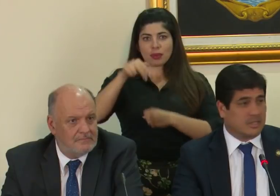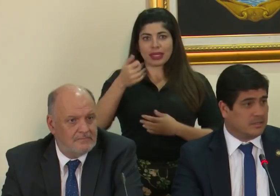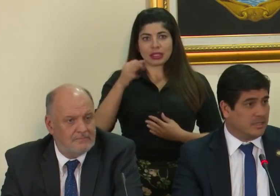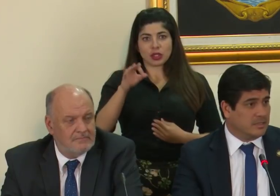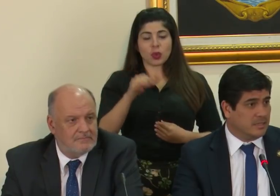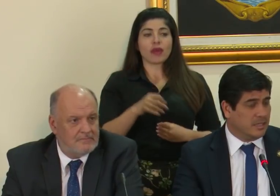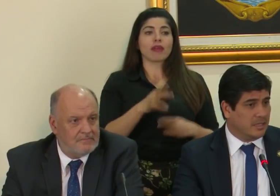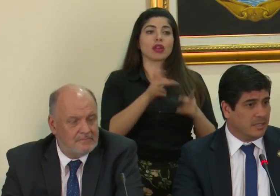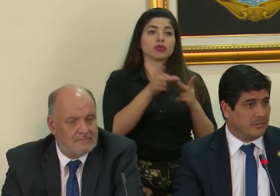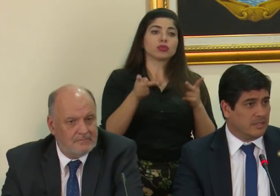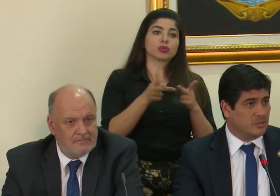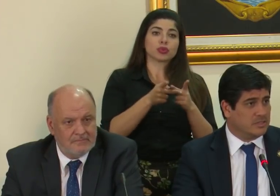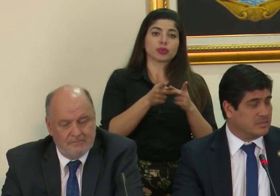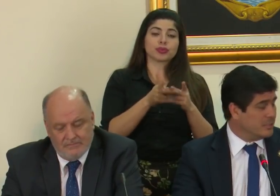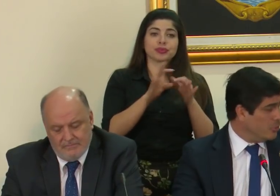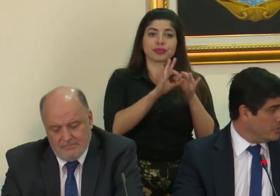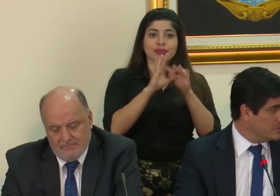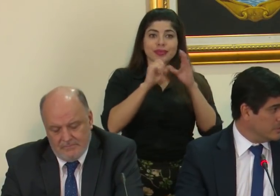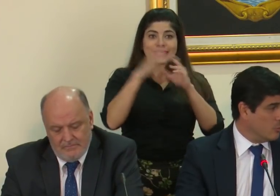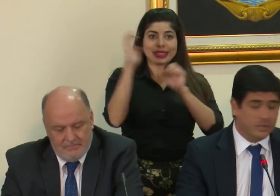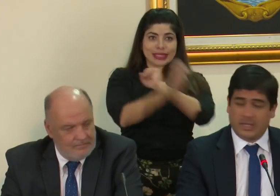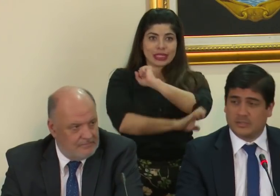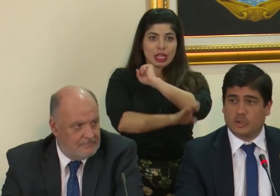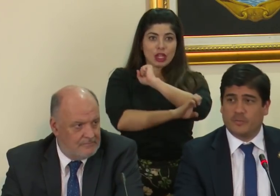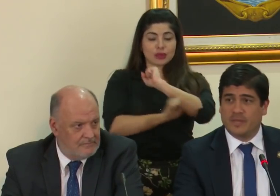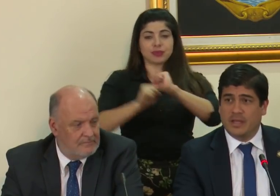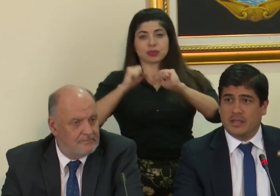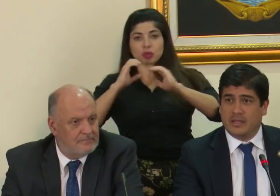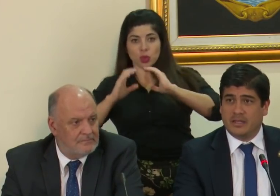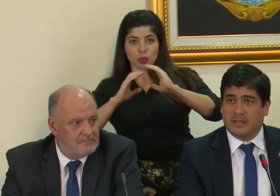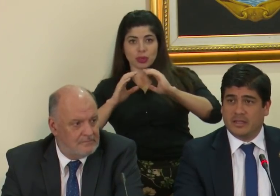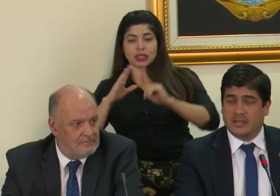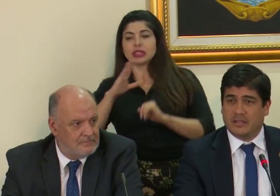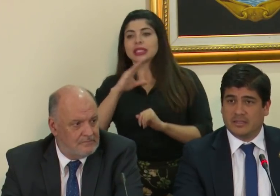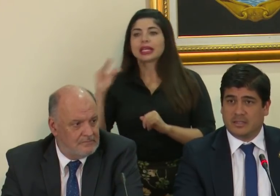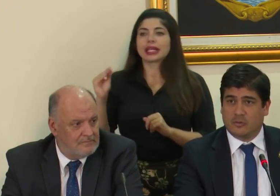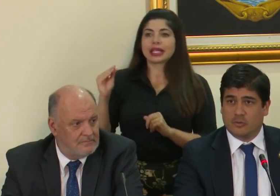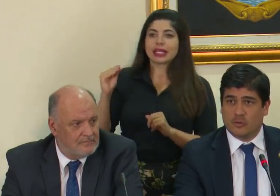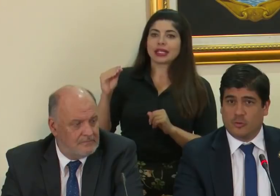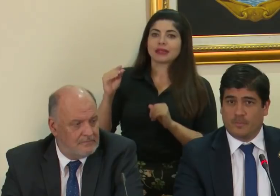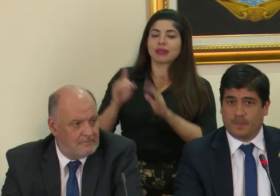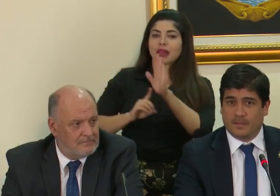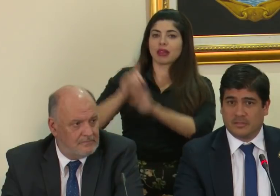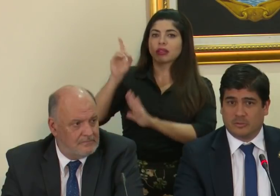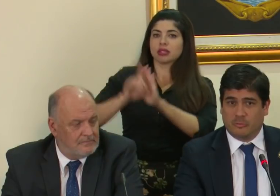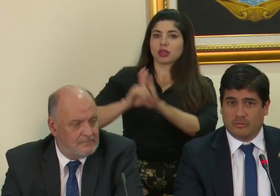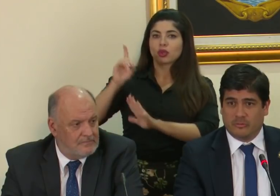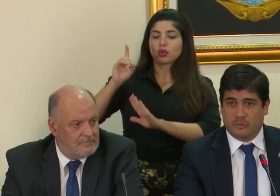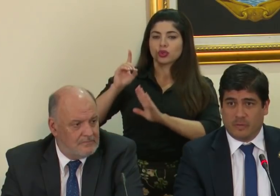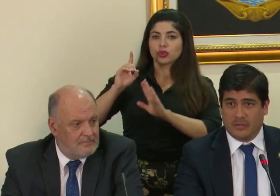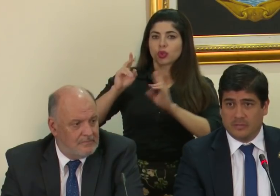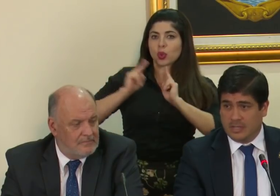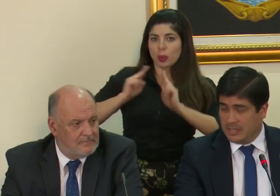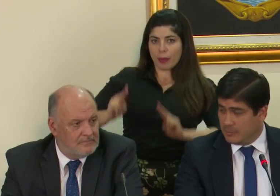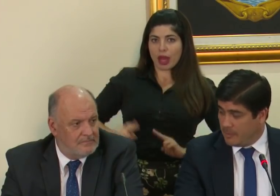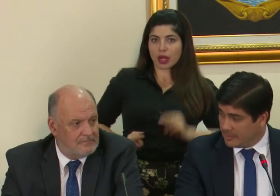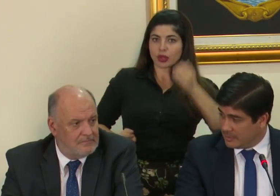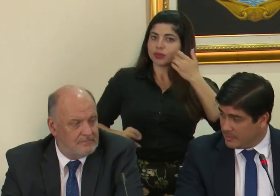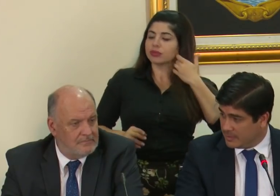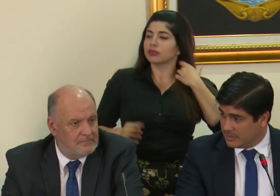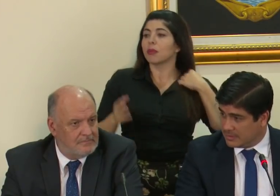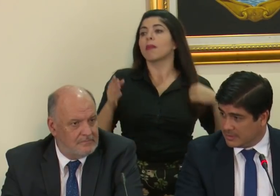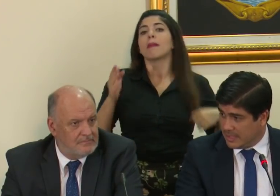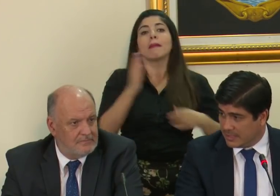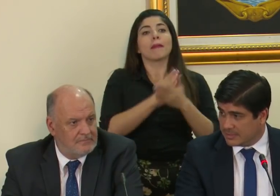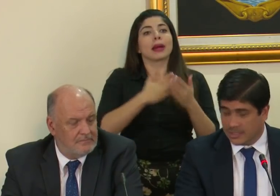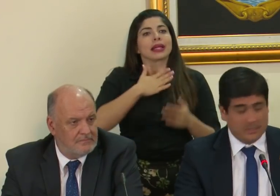tanto en las carteras de relaciones exteriores, de comunicación y de desarrollo humano. De mi parte